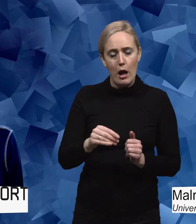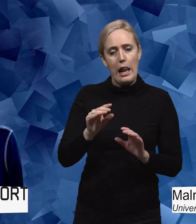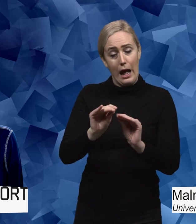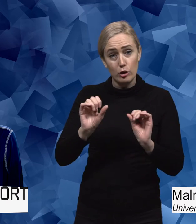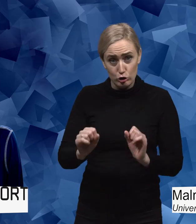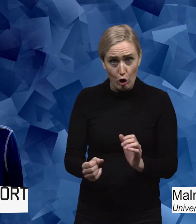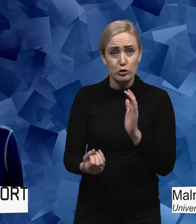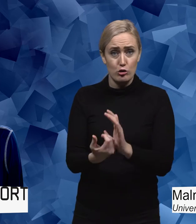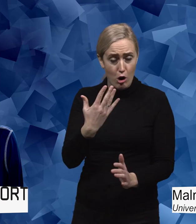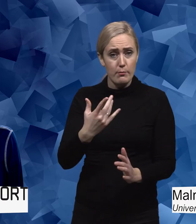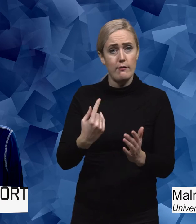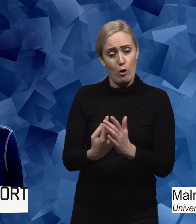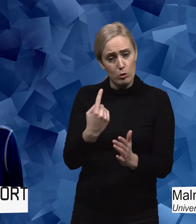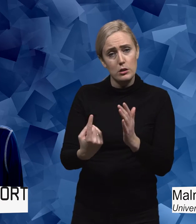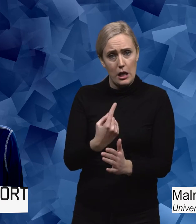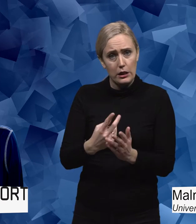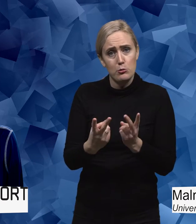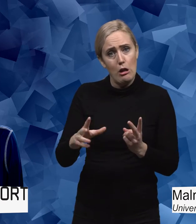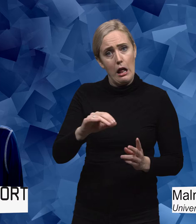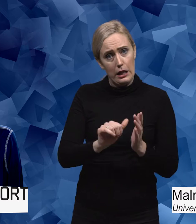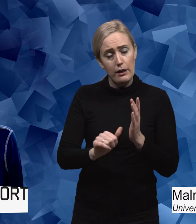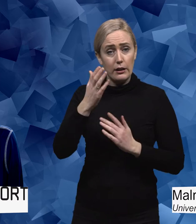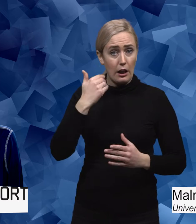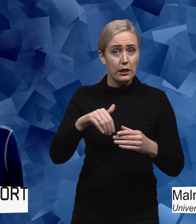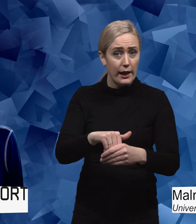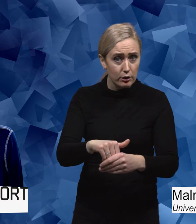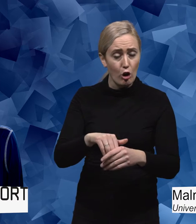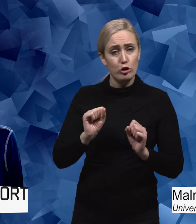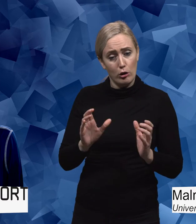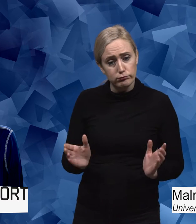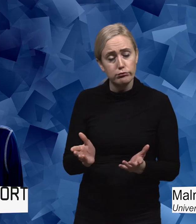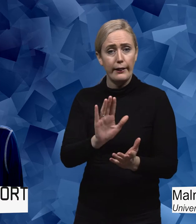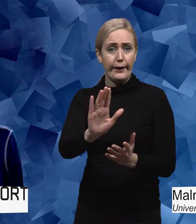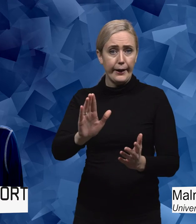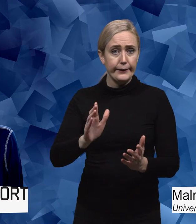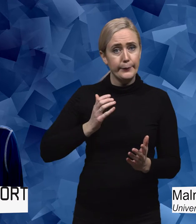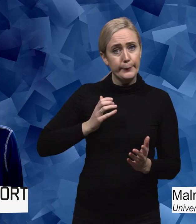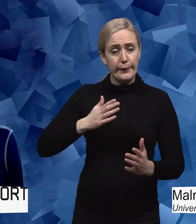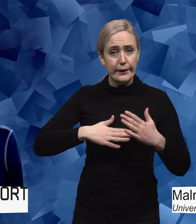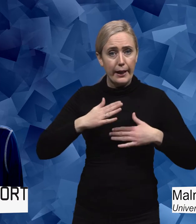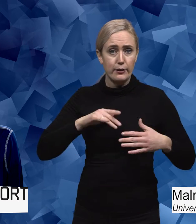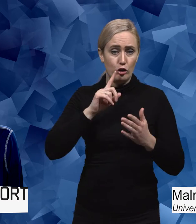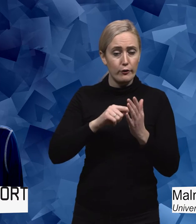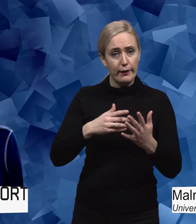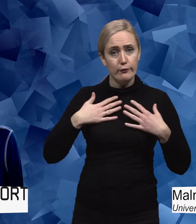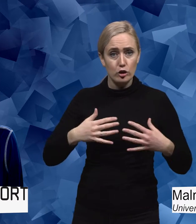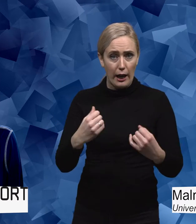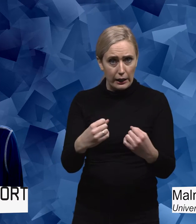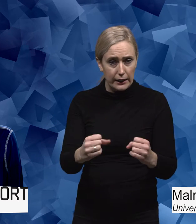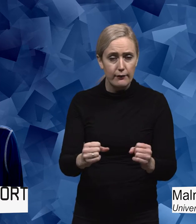förutsättningar så att alla elever kan delta. De ska stimulera elevernas intresse för att vara fysiskt aktiva. Eleverna ska också lära sig